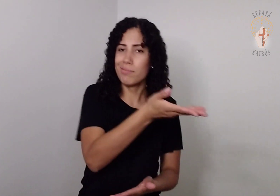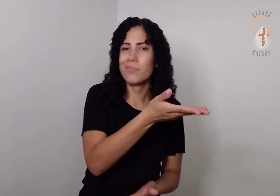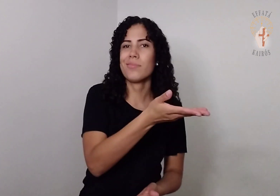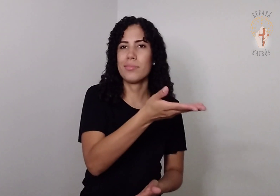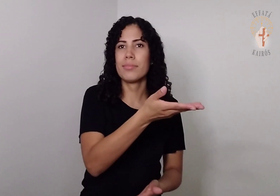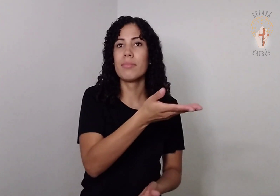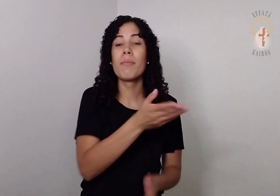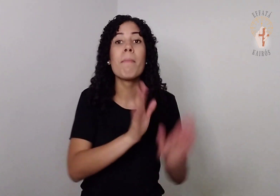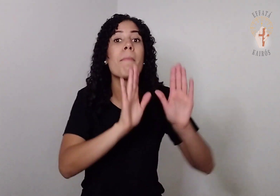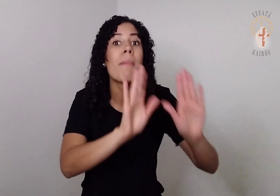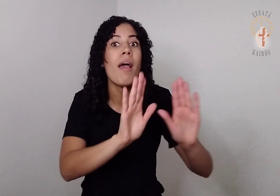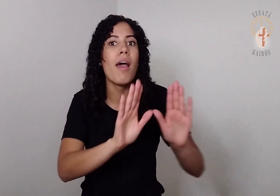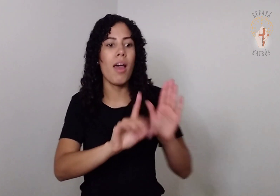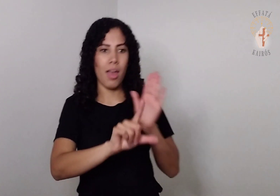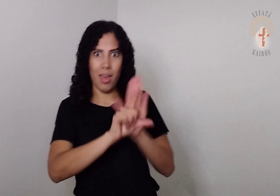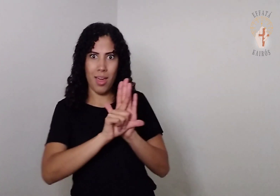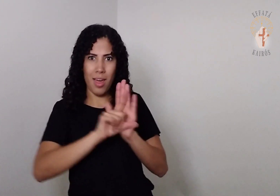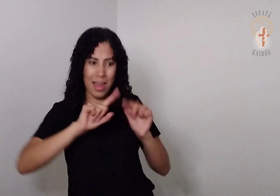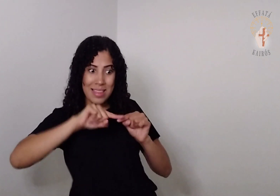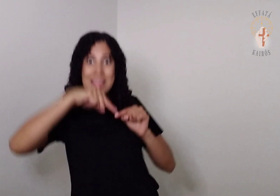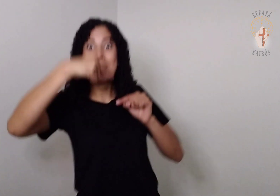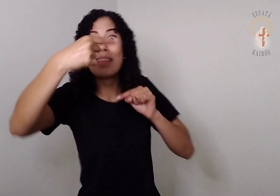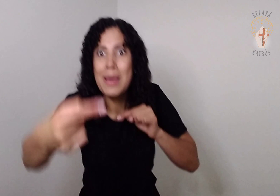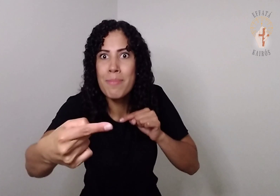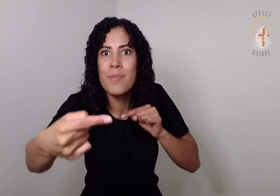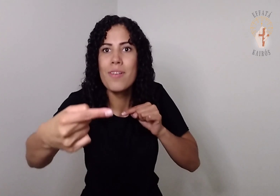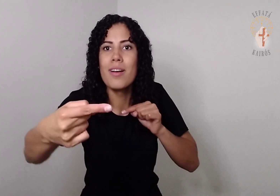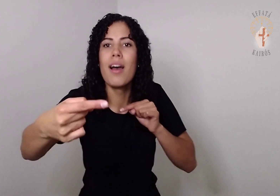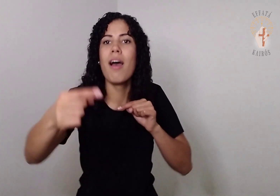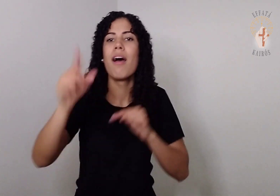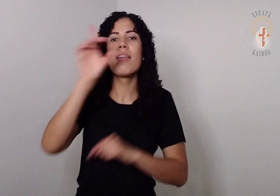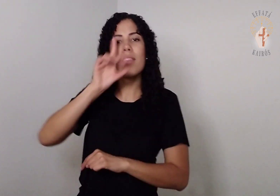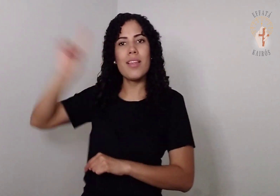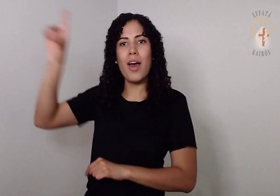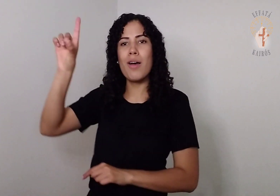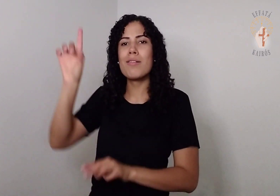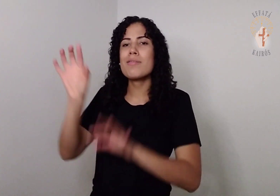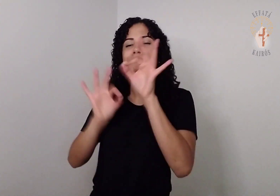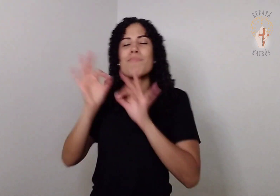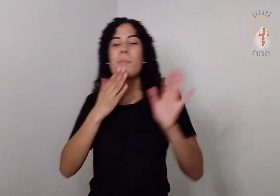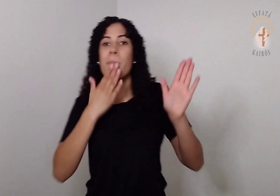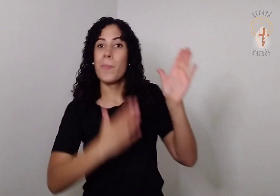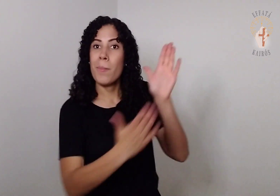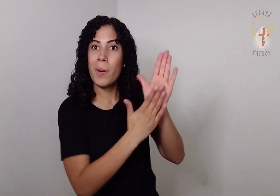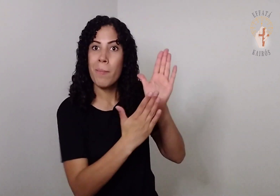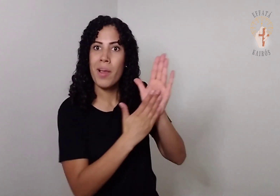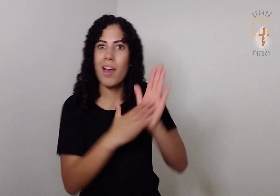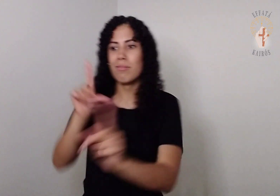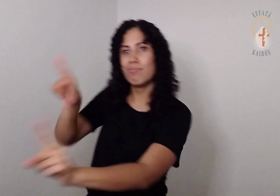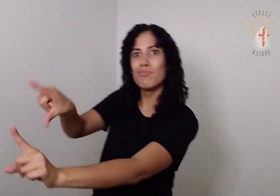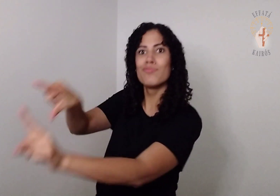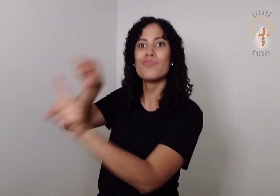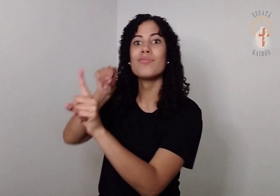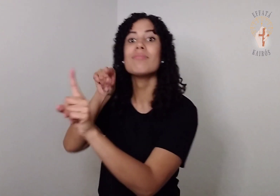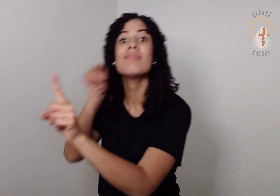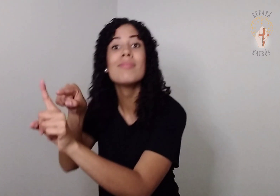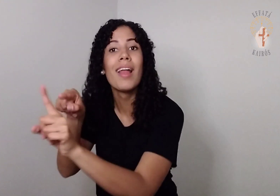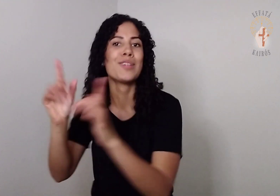a palavra do juramento, que veio depois da lei, constituiu